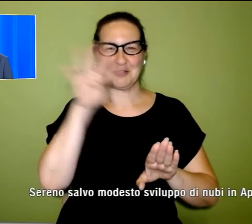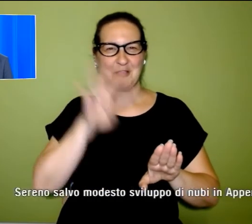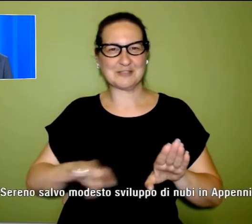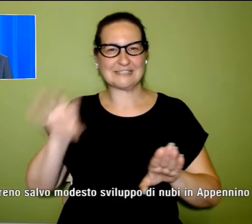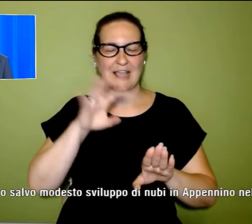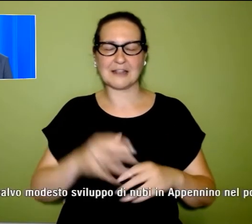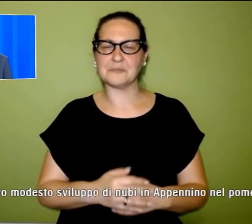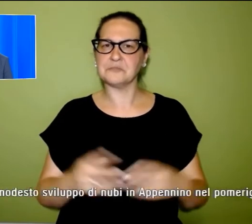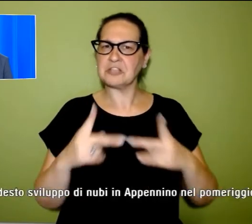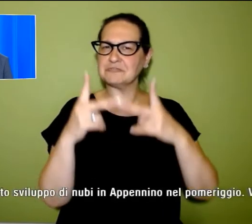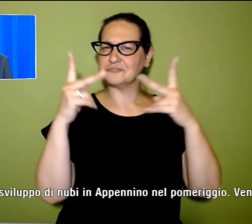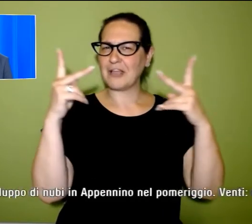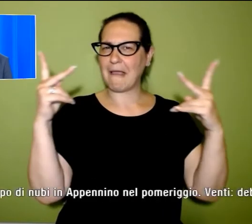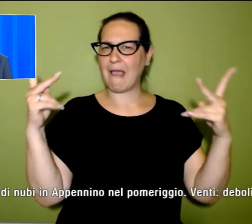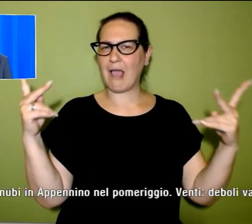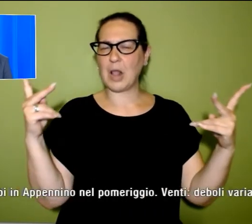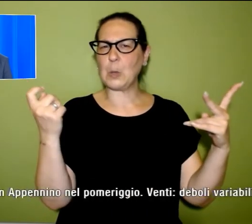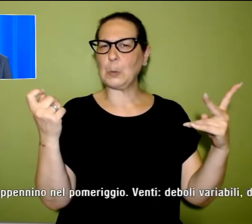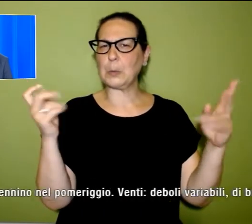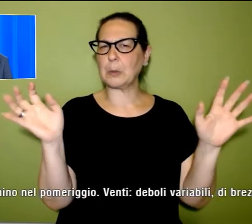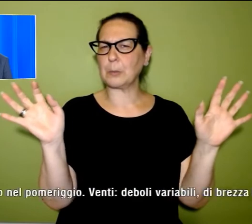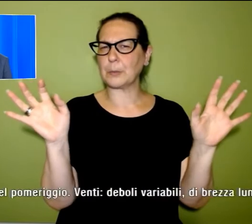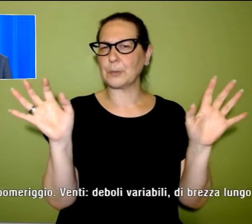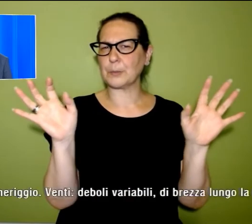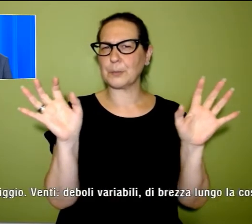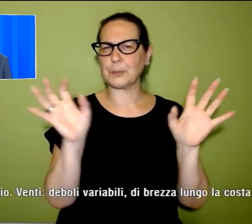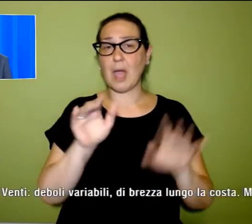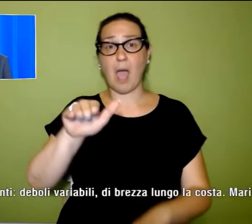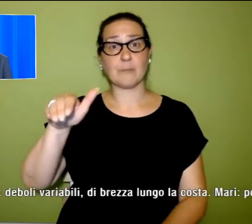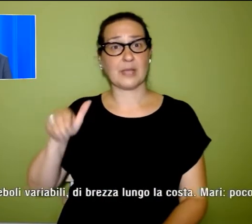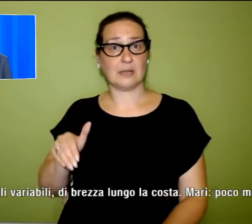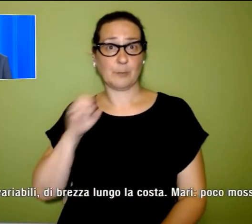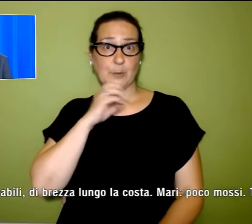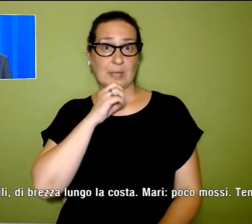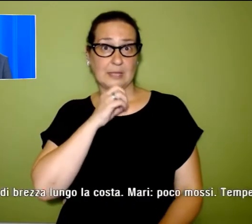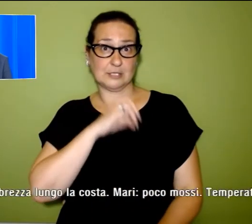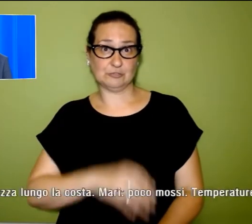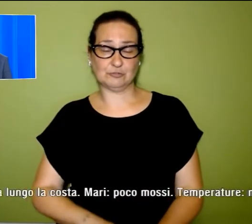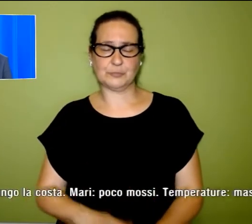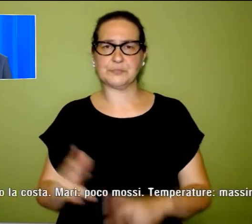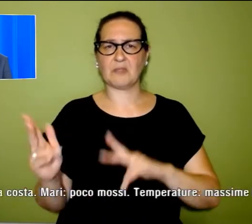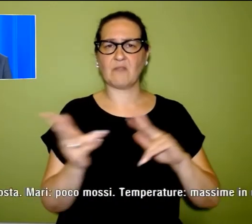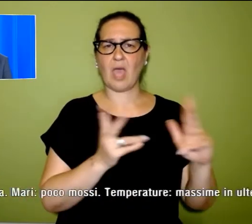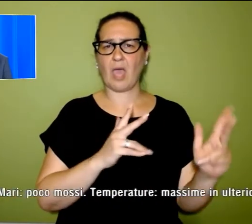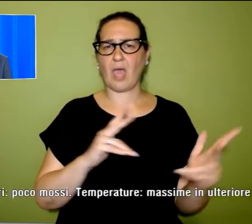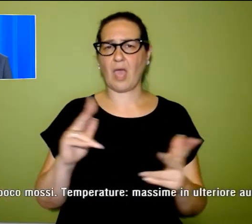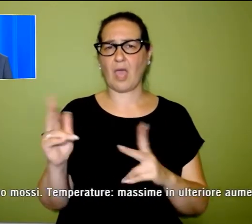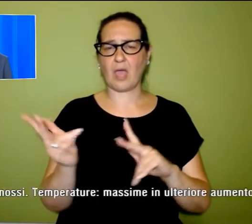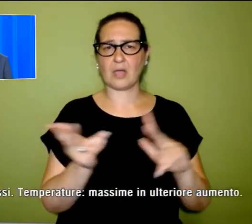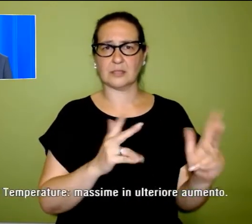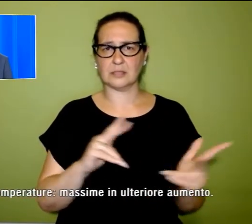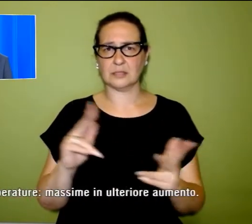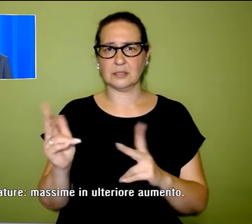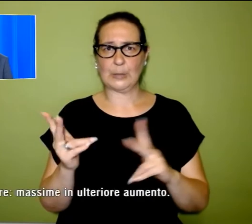sereno salvo modesto sviluppo di nubi in Appennino nel pomeriggio venti deboli variabili di